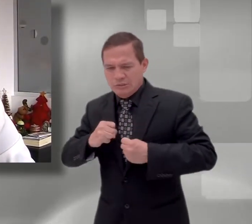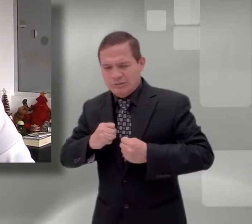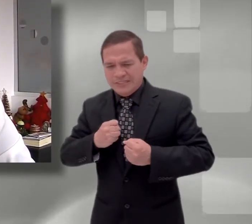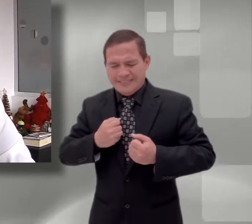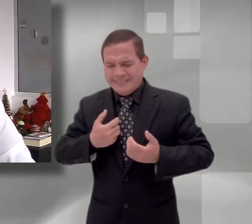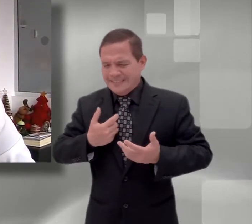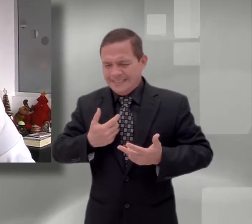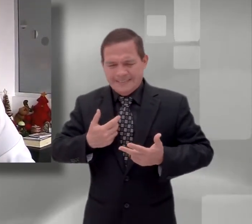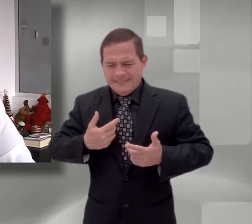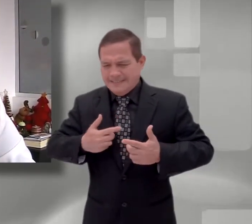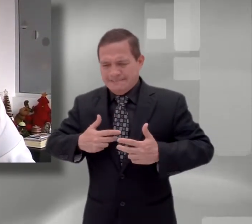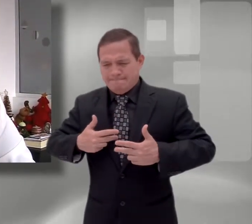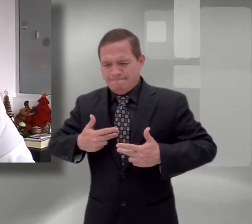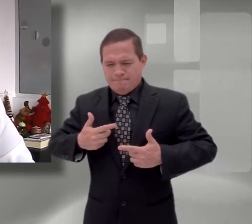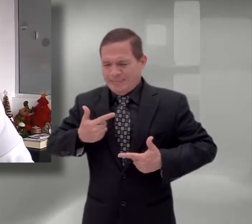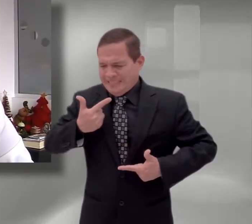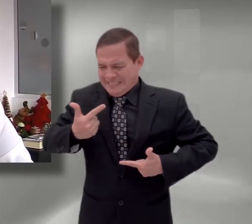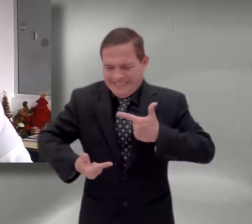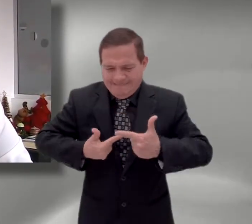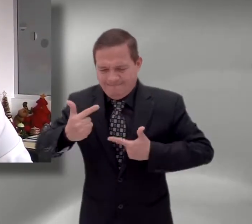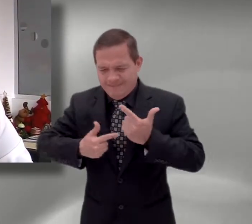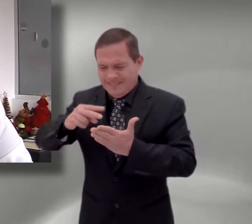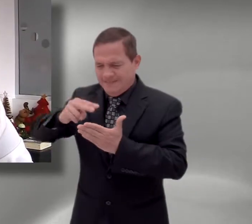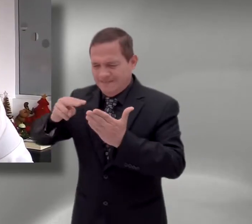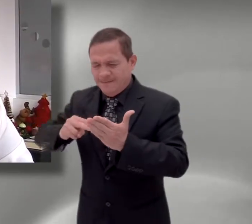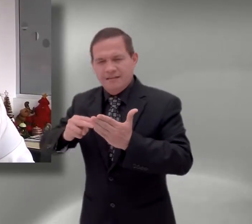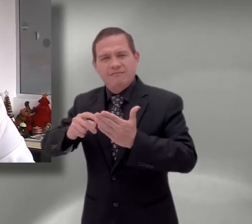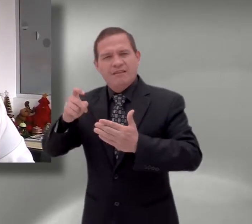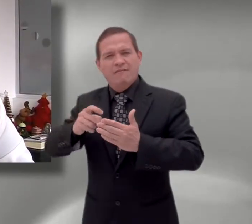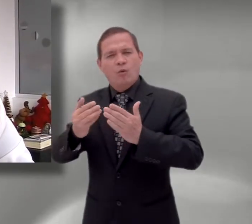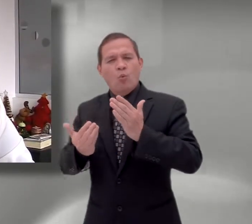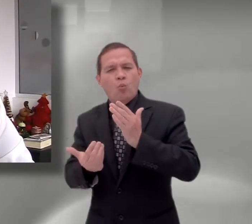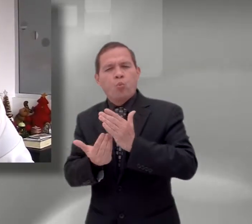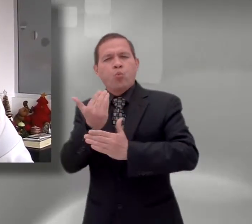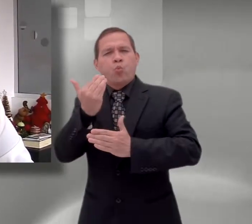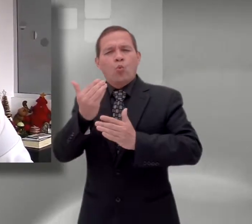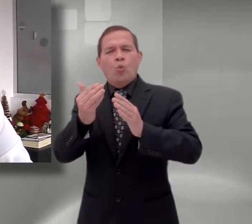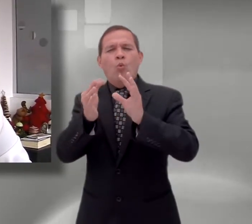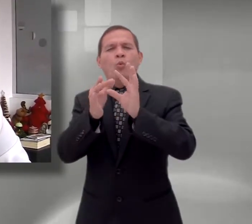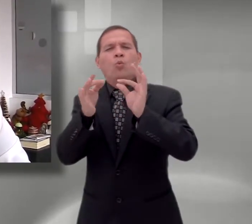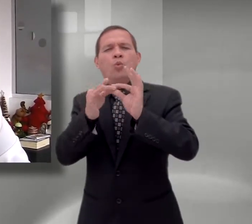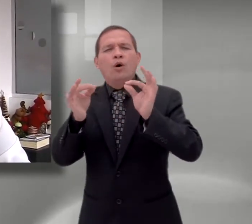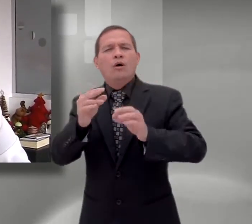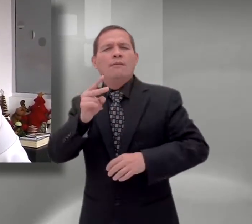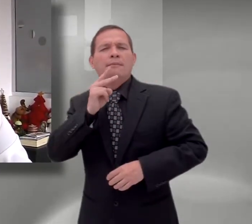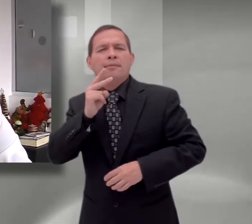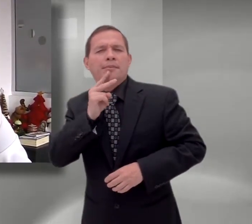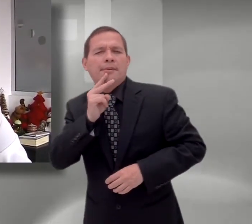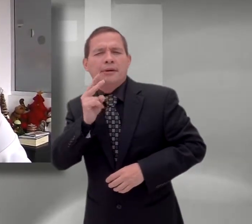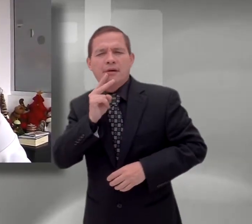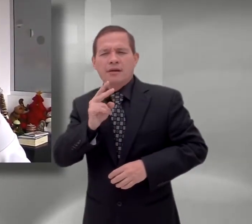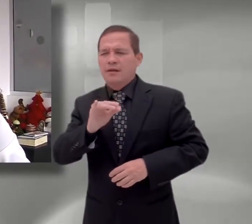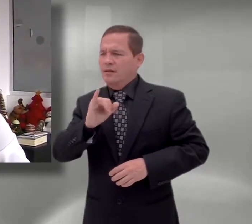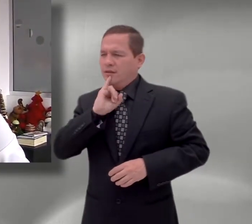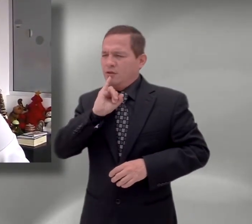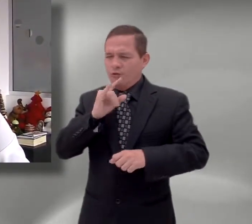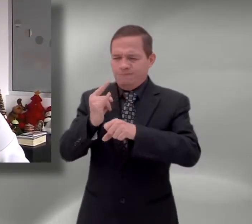pues significa especializar sus expresiones y volverse preciso y disciplinado en el uso del idioma.